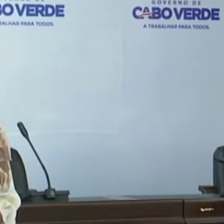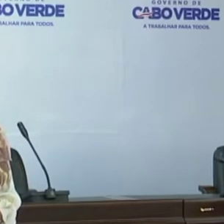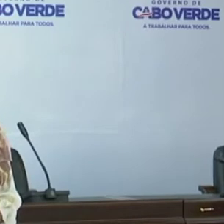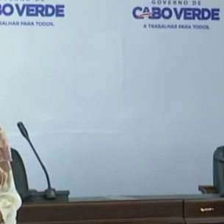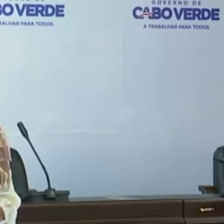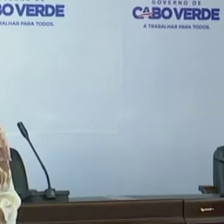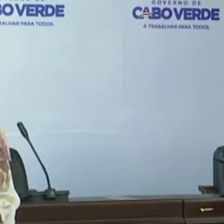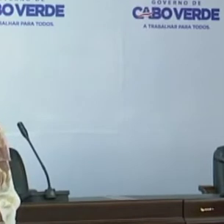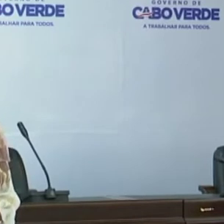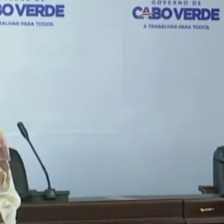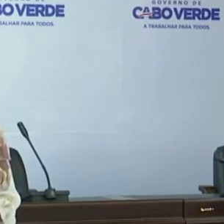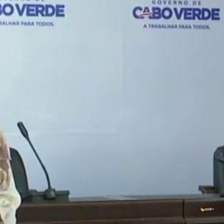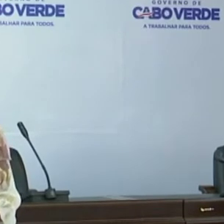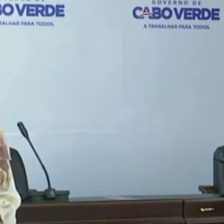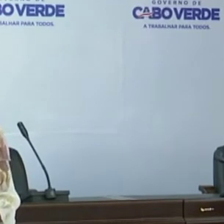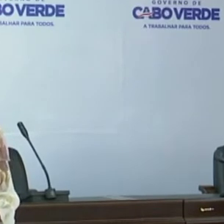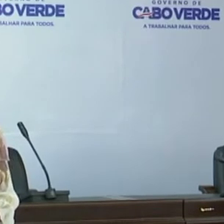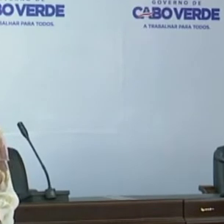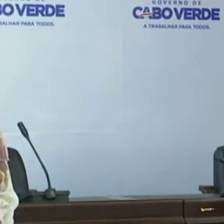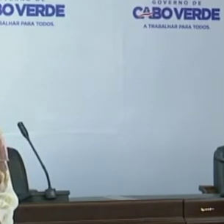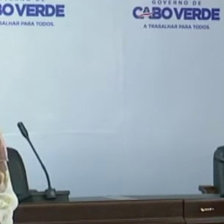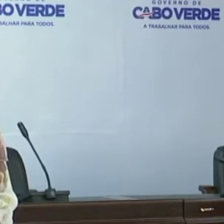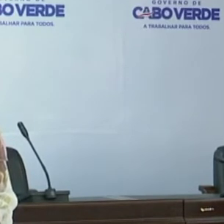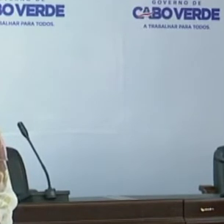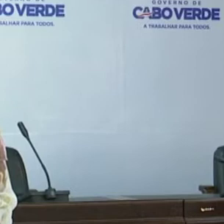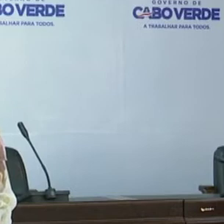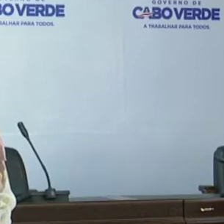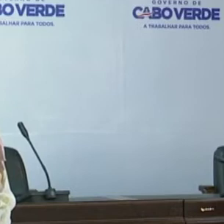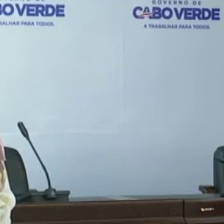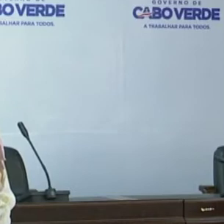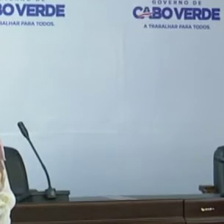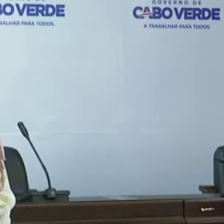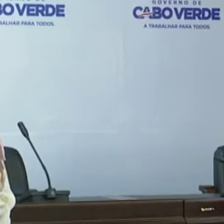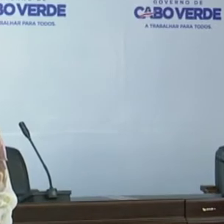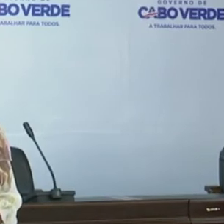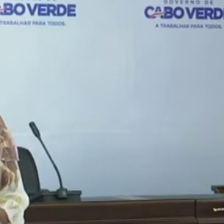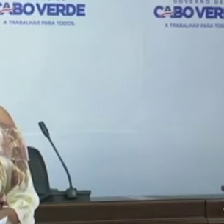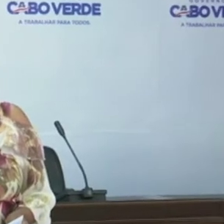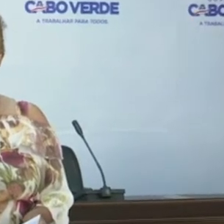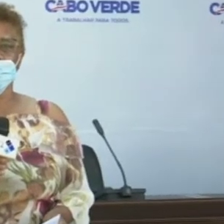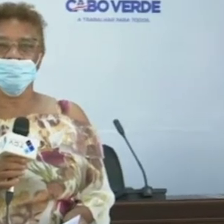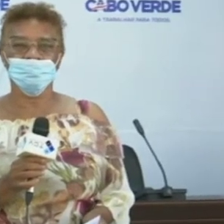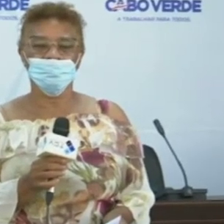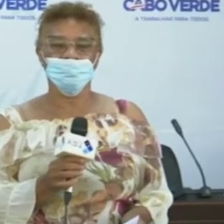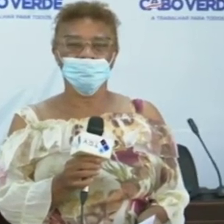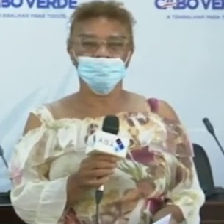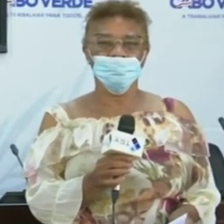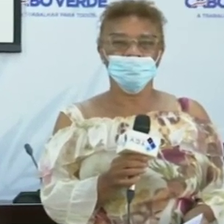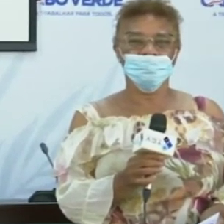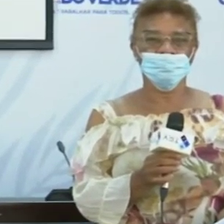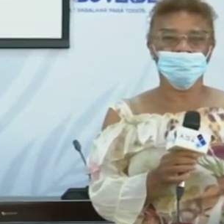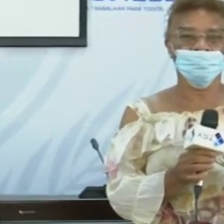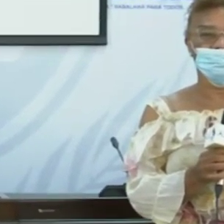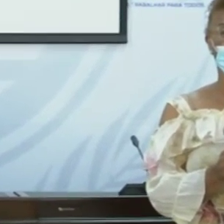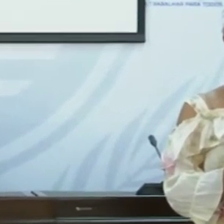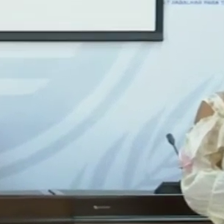tem os números atualizados sobre a Covid-19 a nível nacional. que é um número de nós também, perdido até este ponto de vista. Vamos